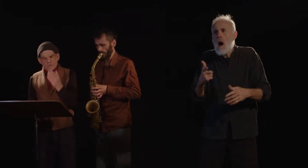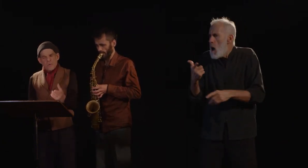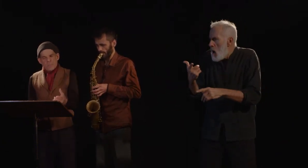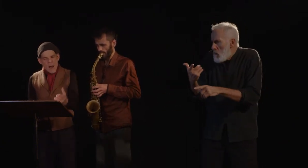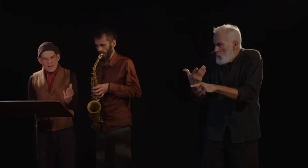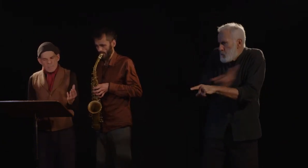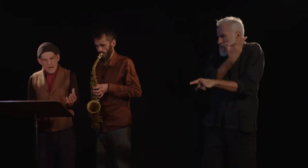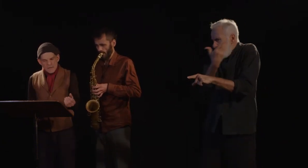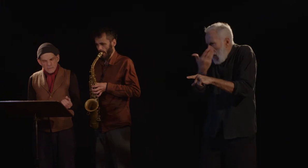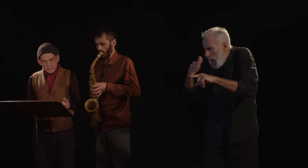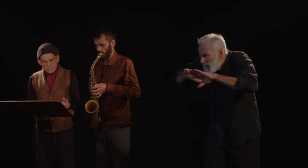sonde pas les plaies ?